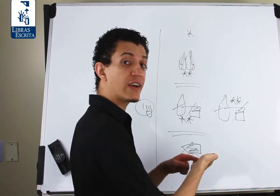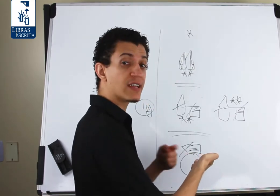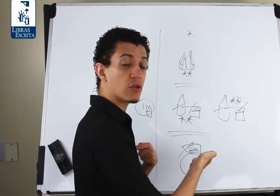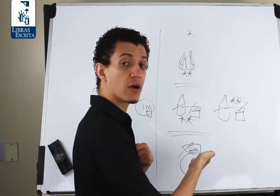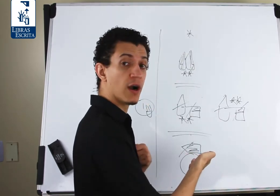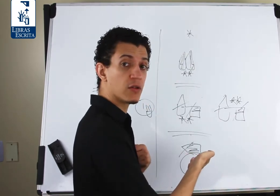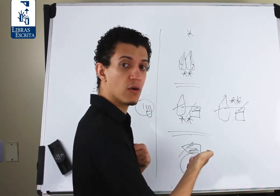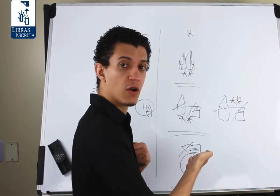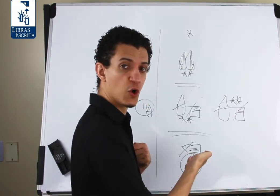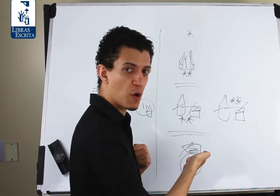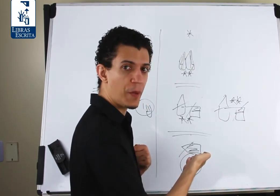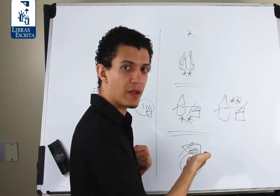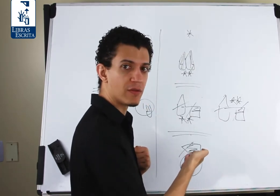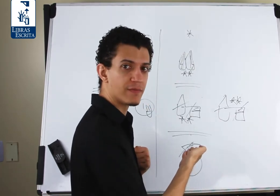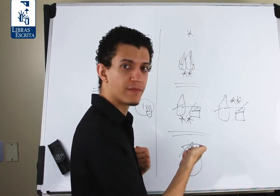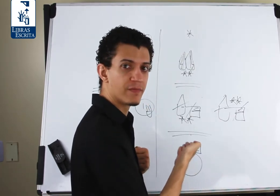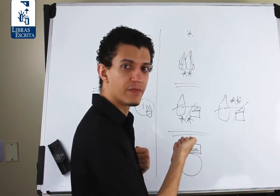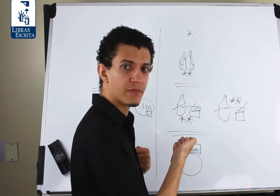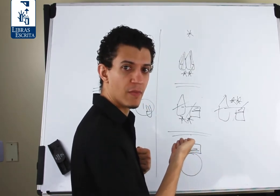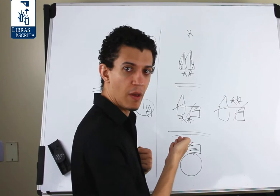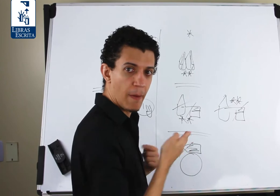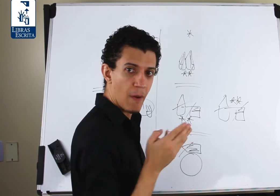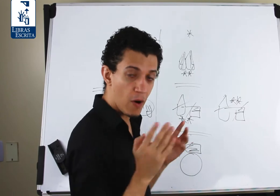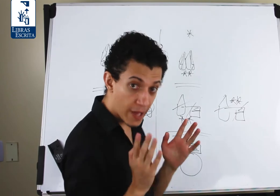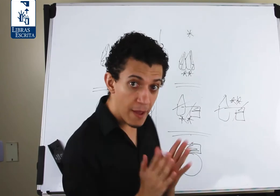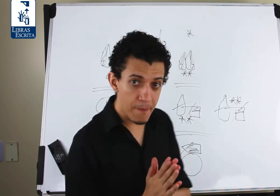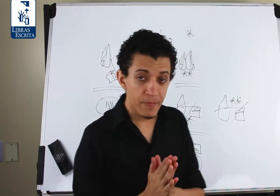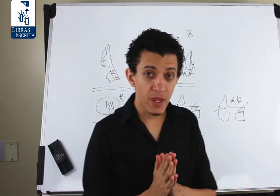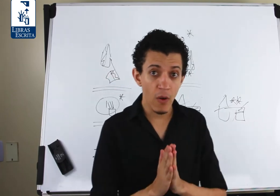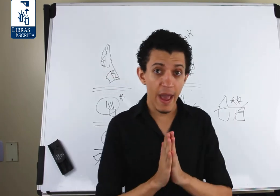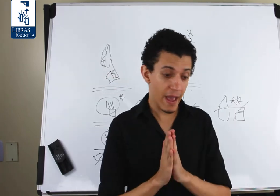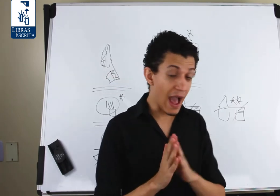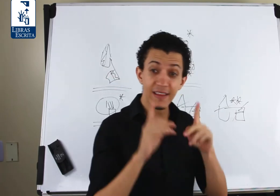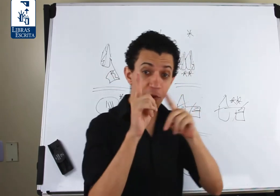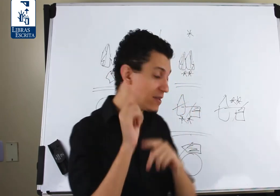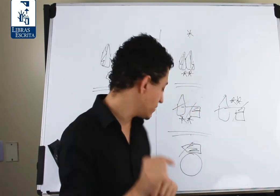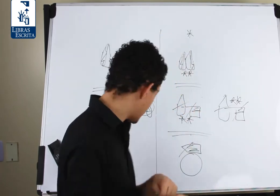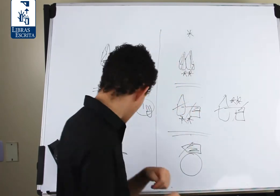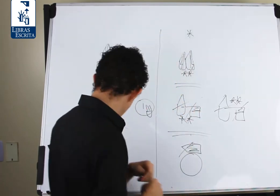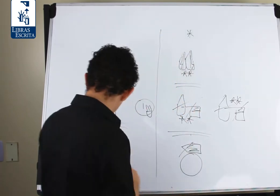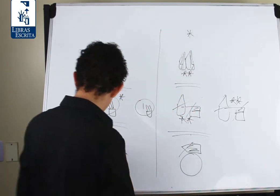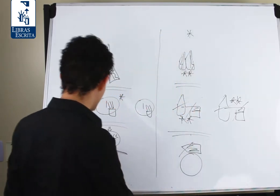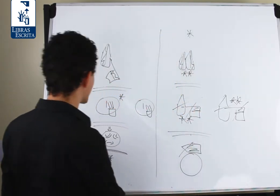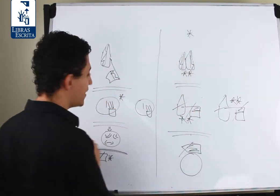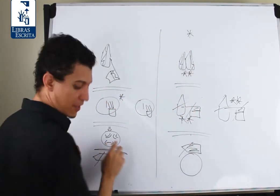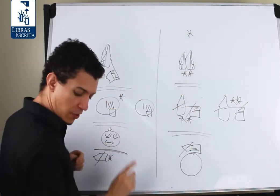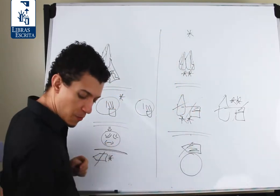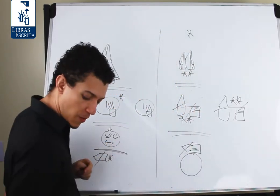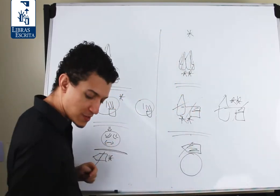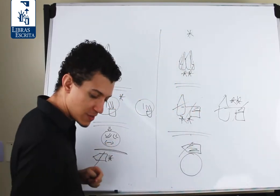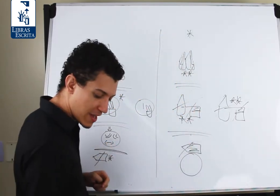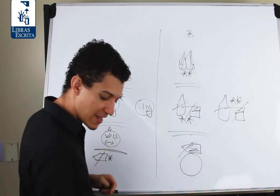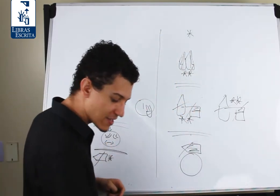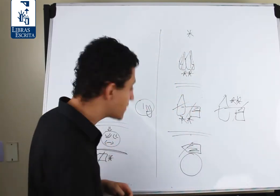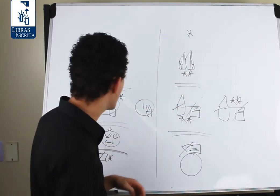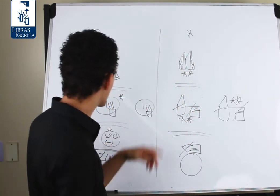vai estar tocando no meu peito. Ok? Ah, tem mais um detalhe importante aqui, que eu não posso esquecer.